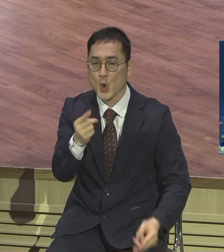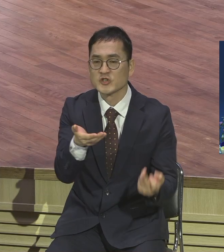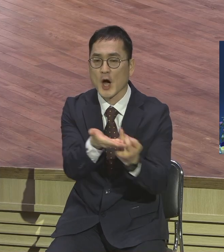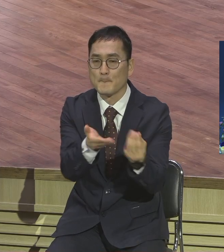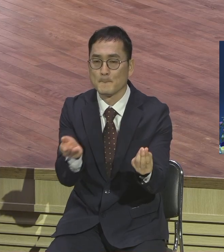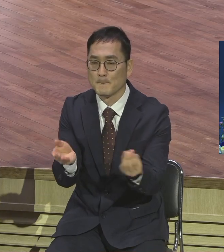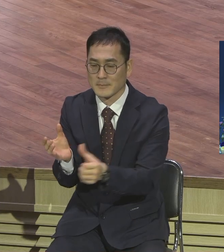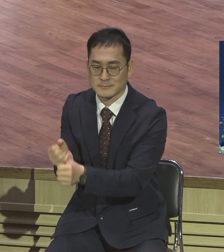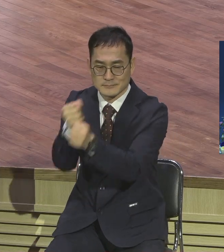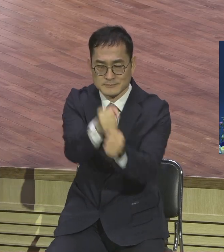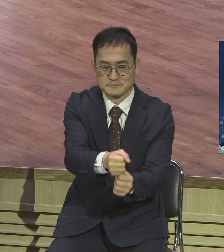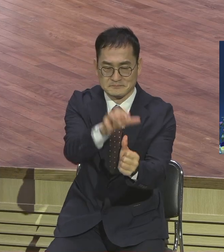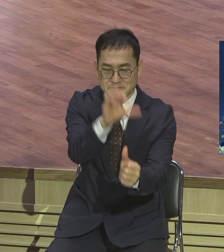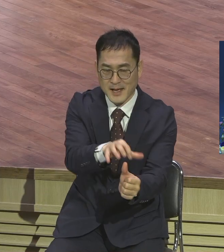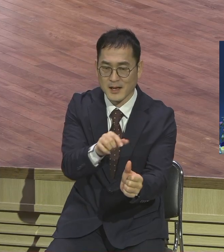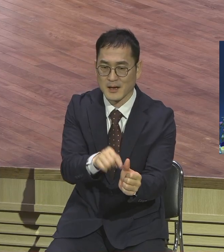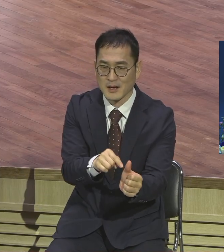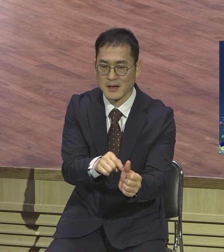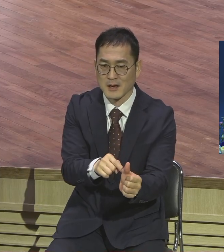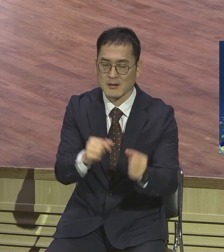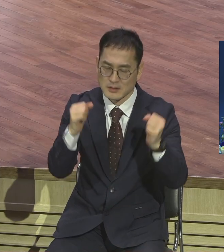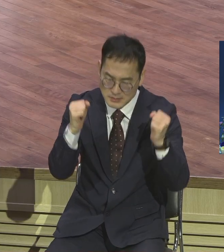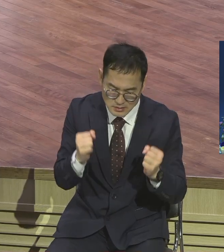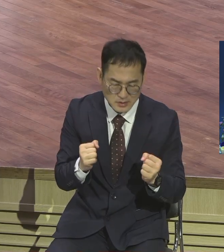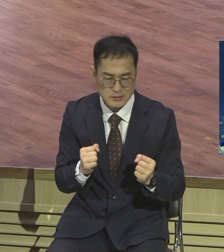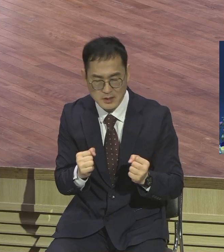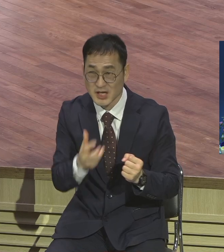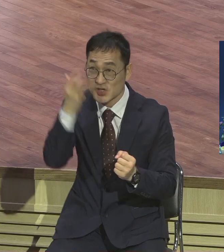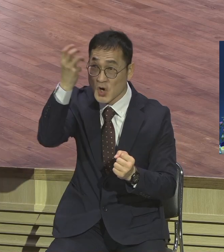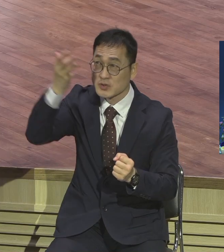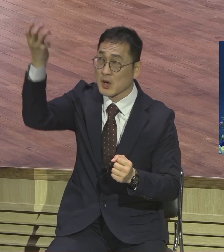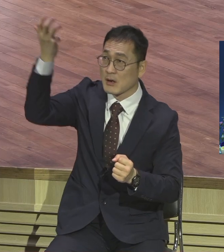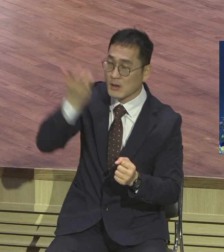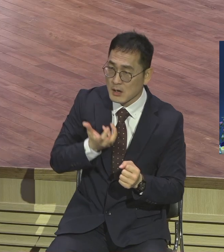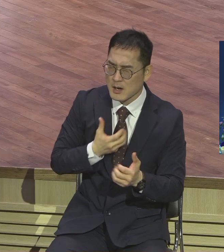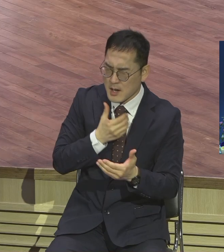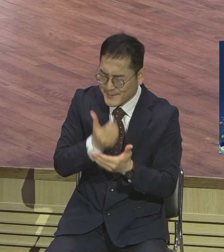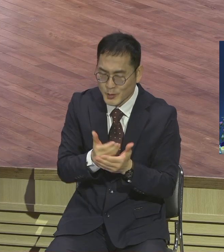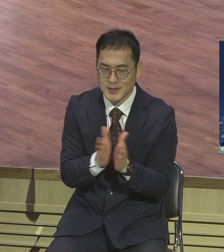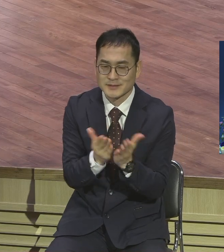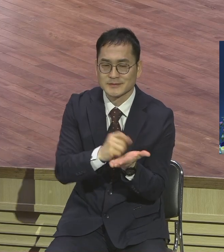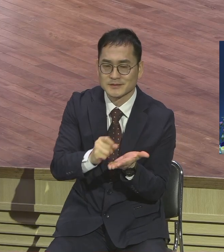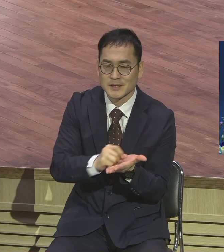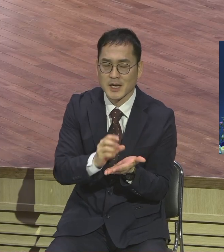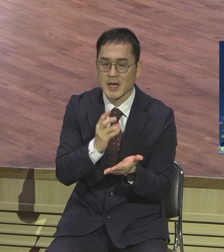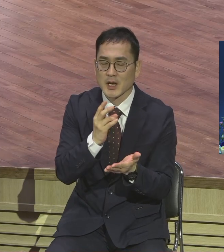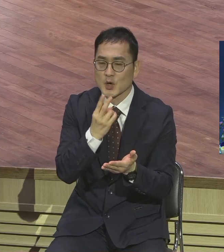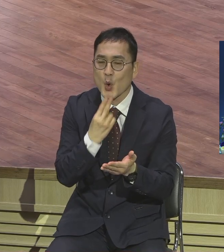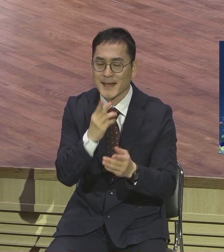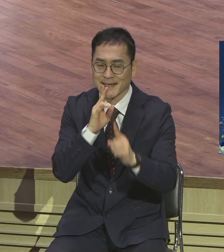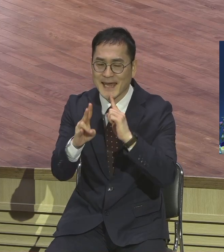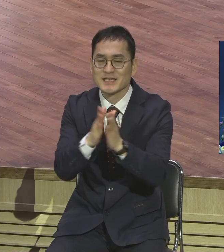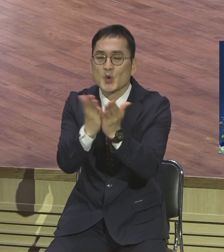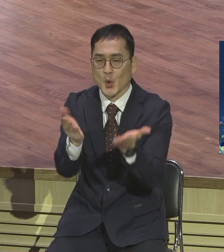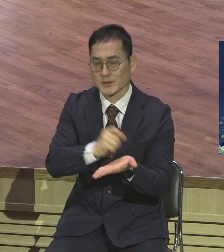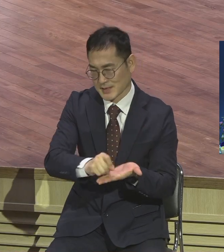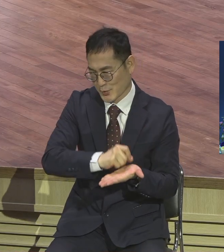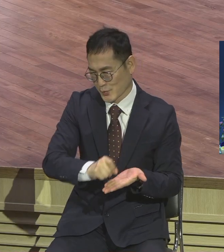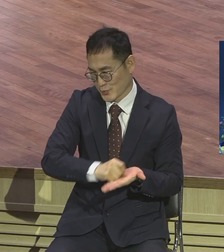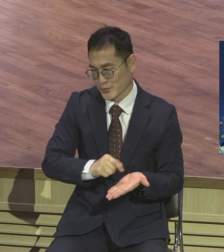성의의 감동을 받아서 요한 게시록을 쓰게 됩니다 요한은 다른 자자들과 달리 순교는 안 했어요